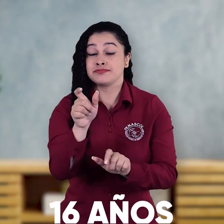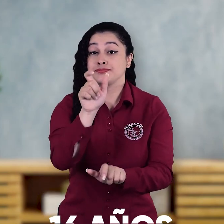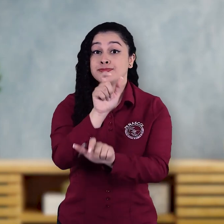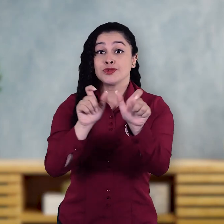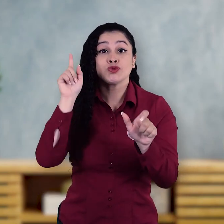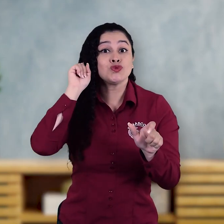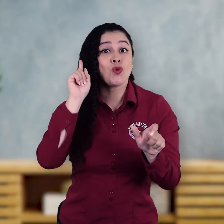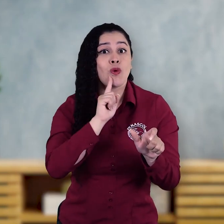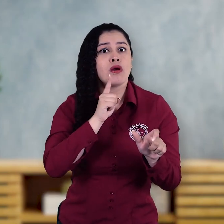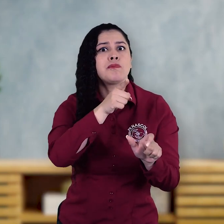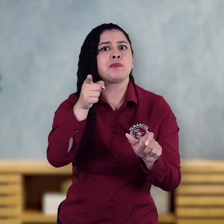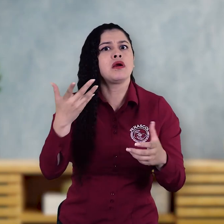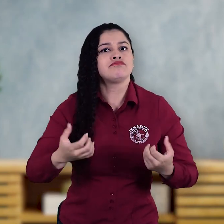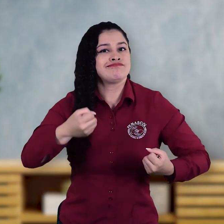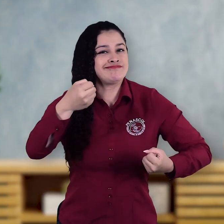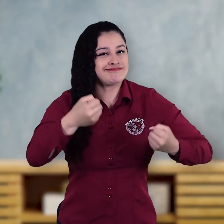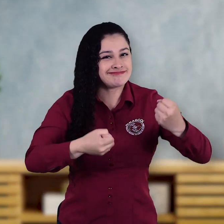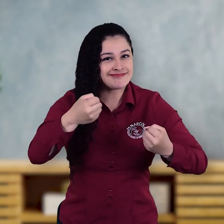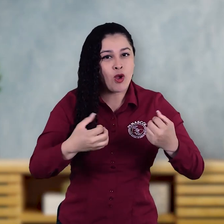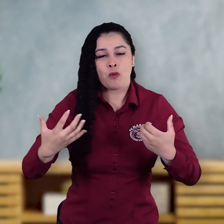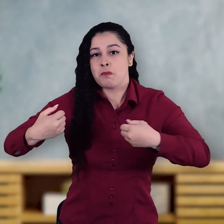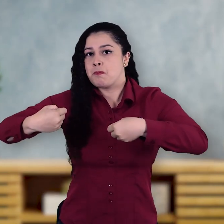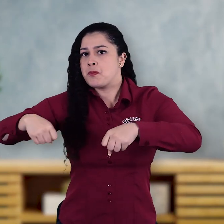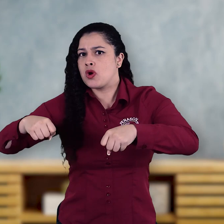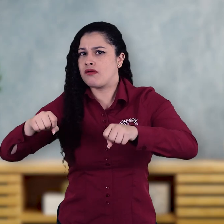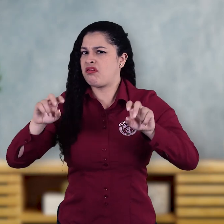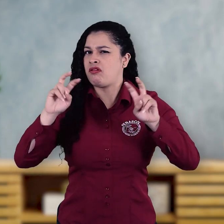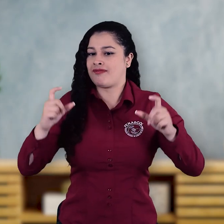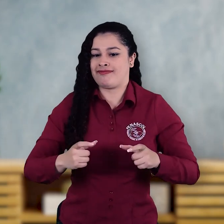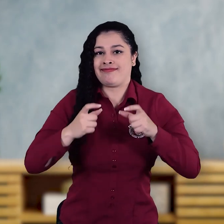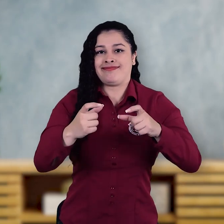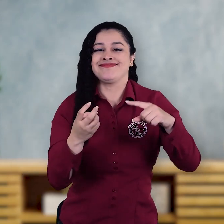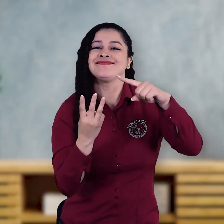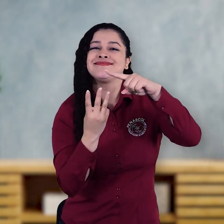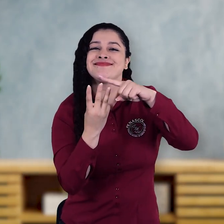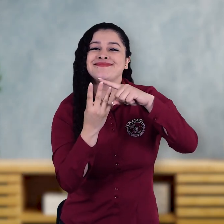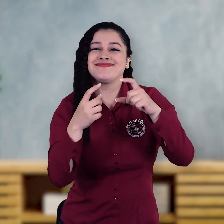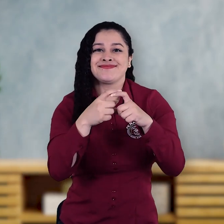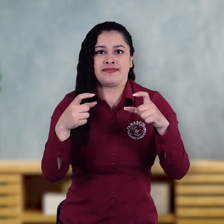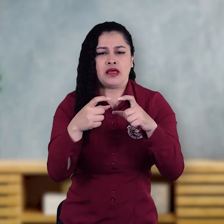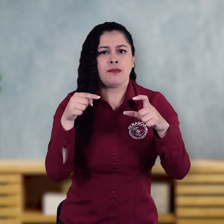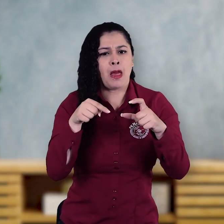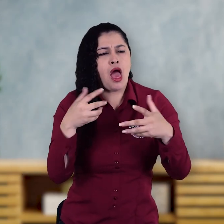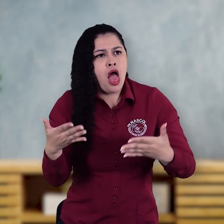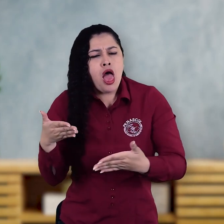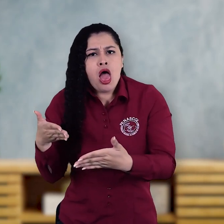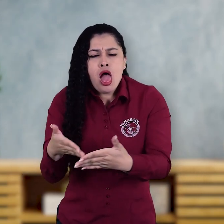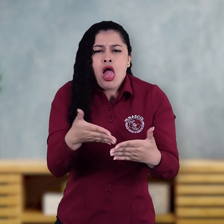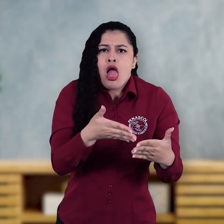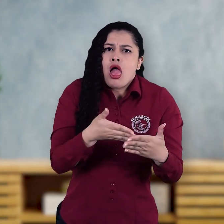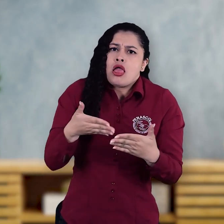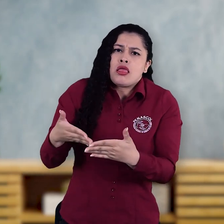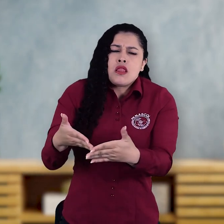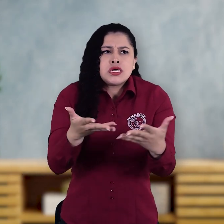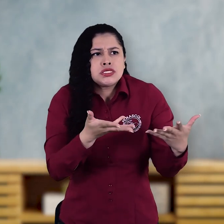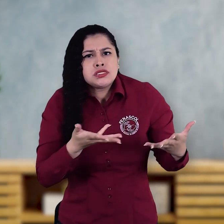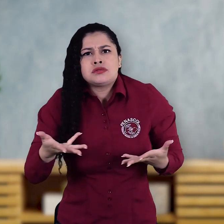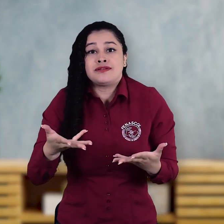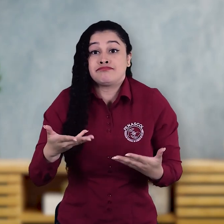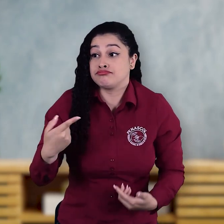conducción para vehículo particular. Fueron muchas las barreras que se enfrentaron. Pero en colaboración con la comunidad